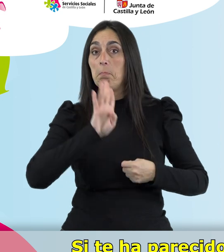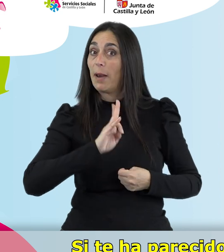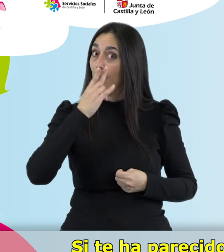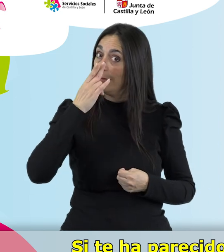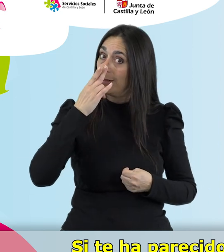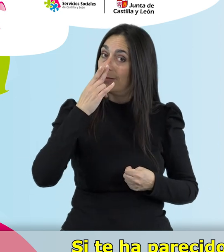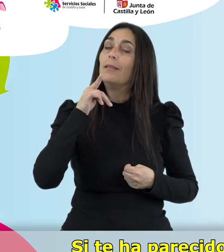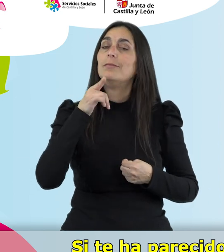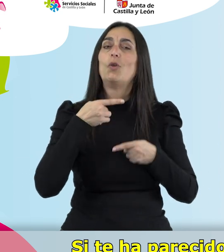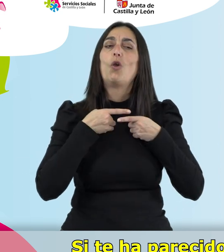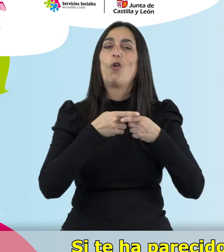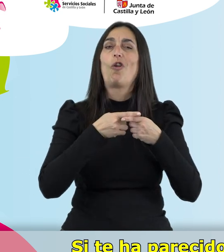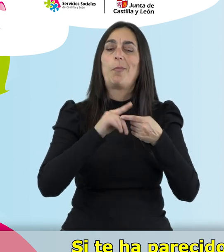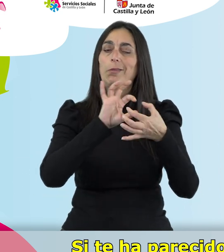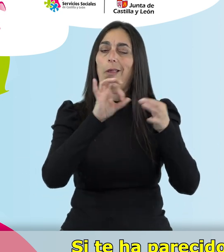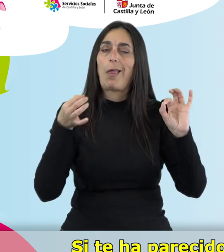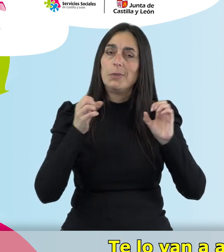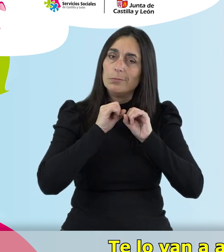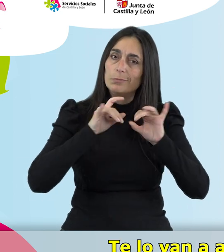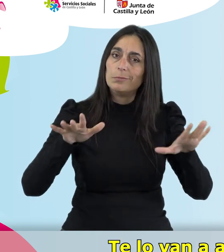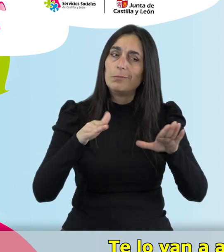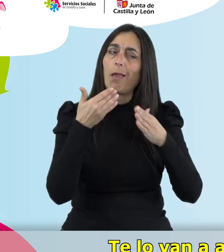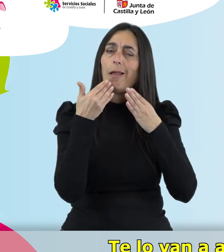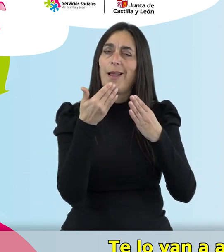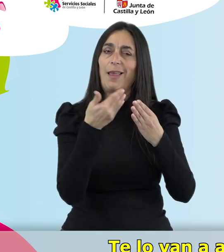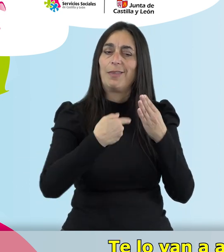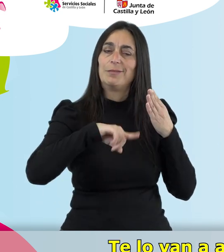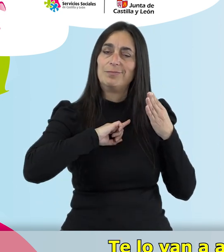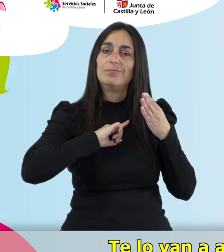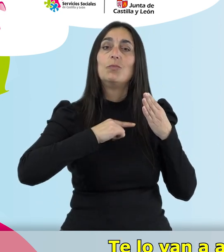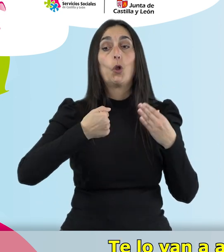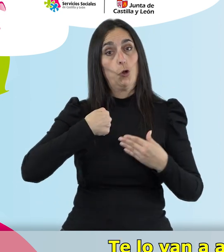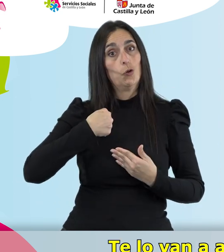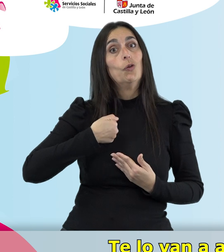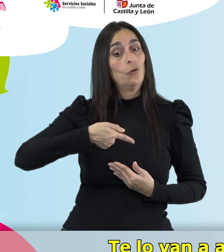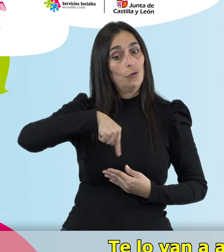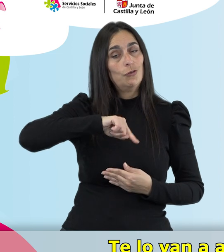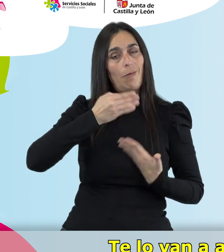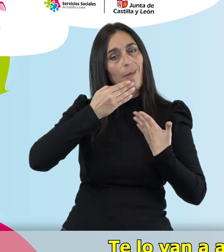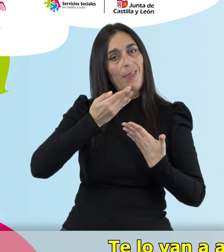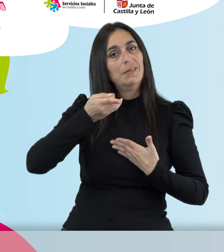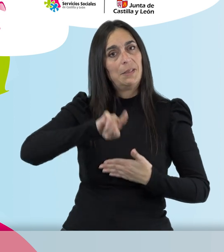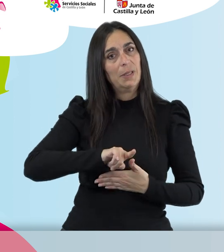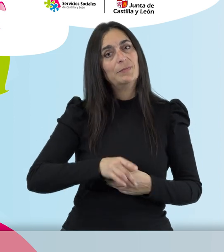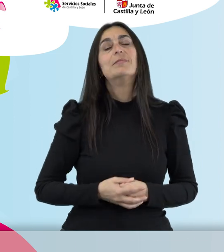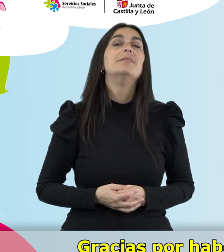ha parecido interesante, compártelo con tus amistades. Te lo van a agradecer y nosotros también.